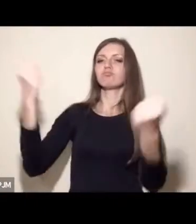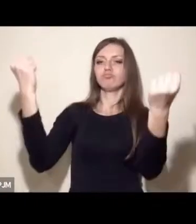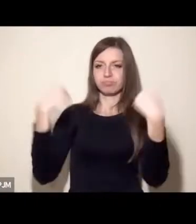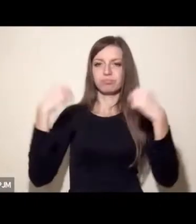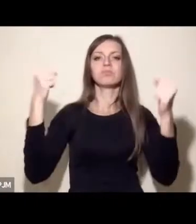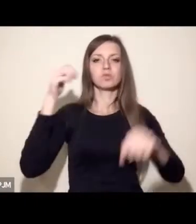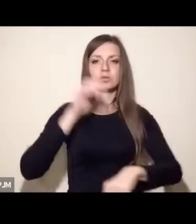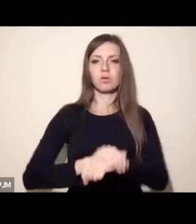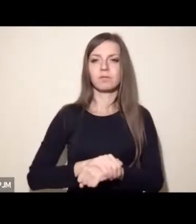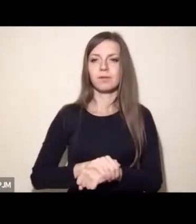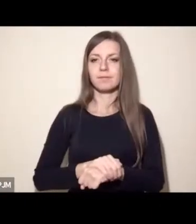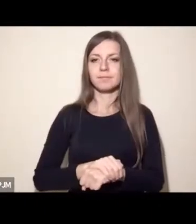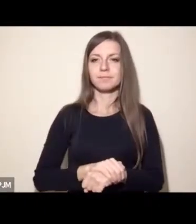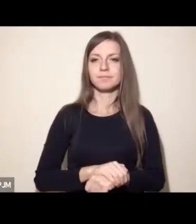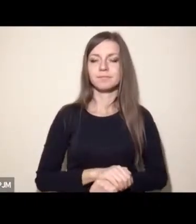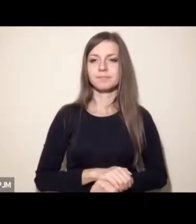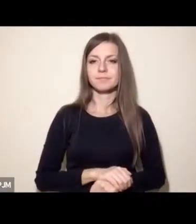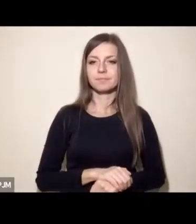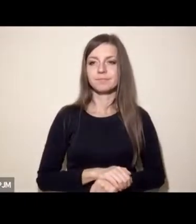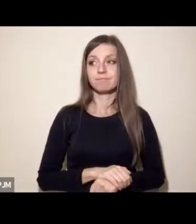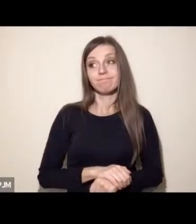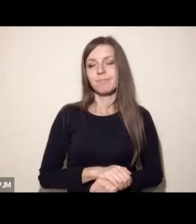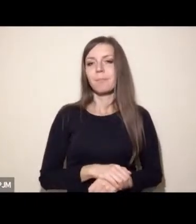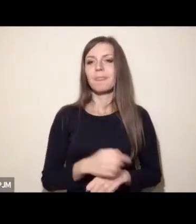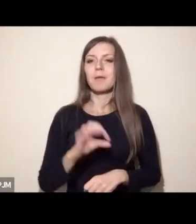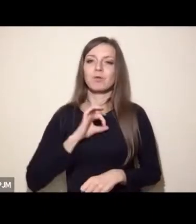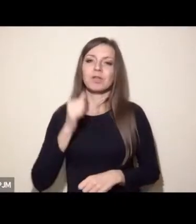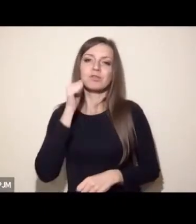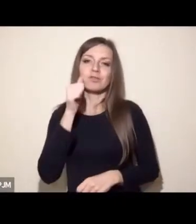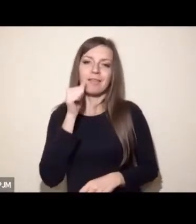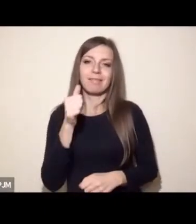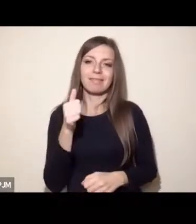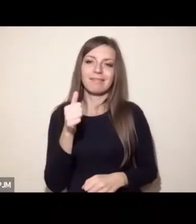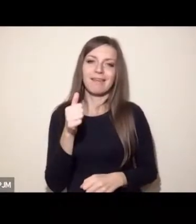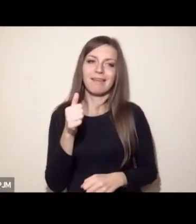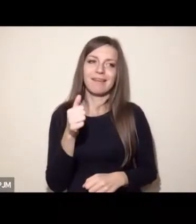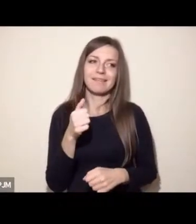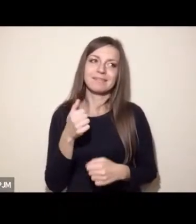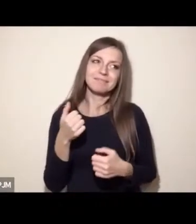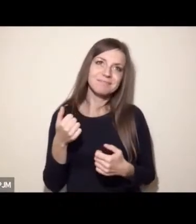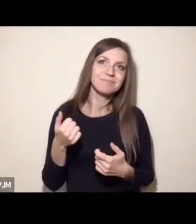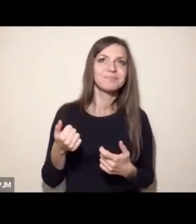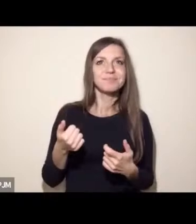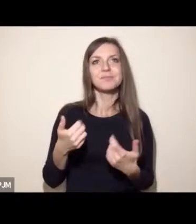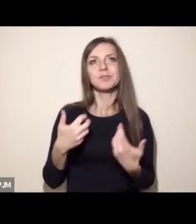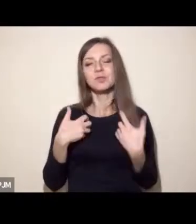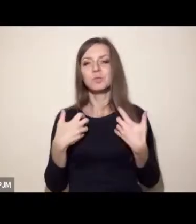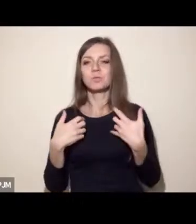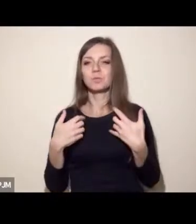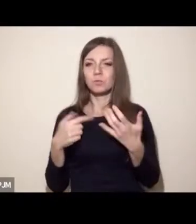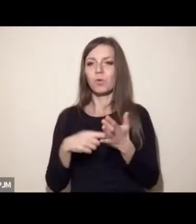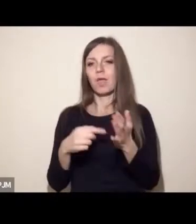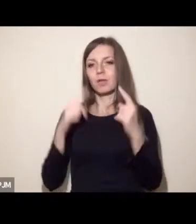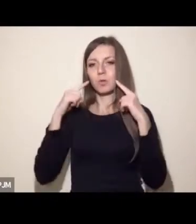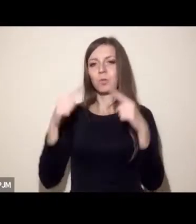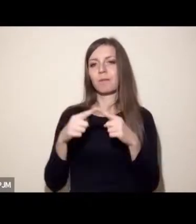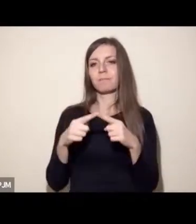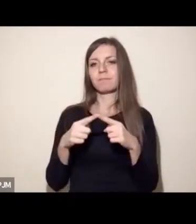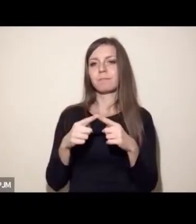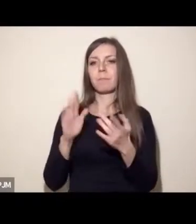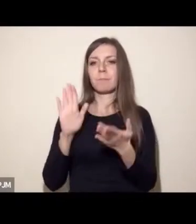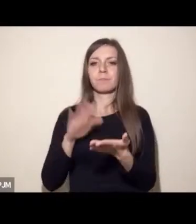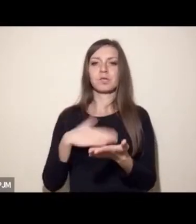jest to, na czym ja się skupiam w takim swoim codziennym i nawet bym tego nie nazwał aktywistycznym życiu, czyli przykład.